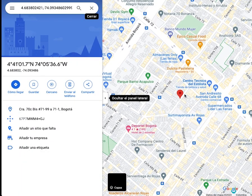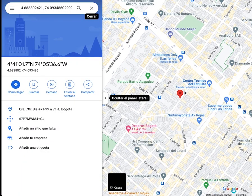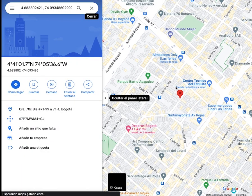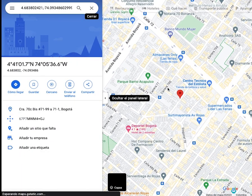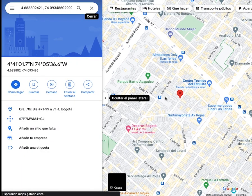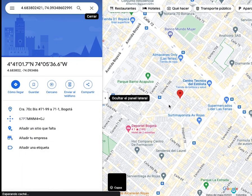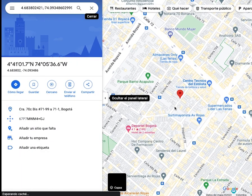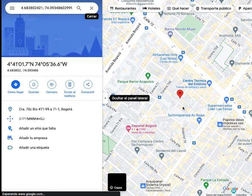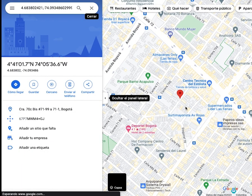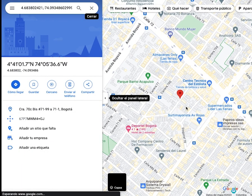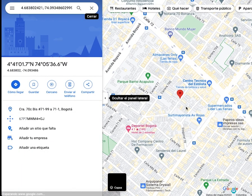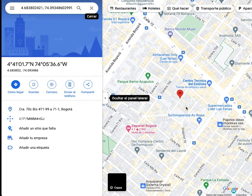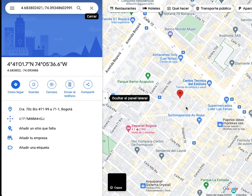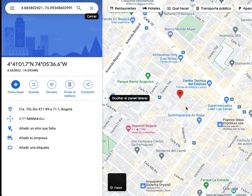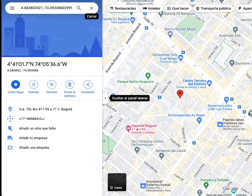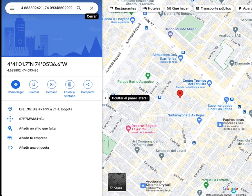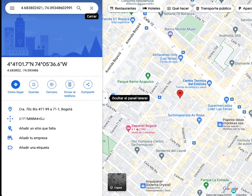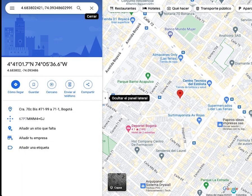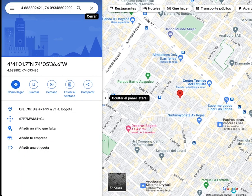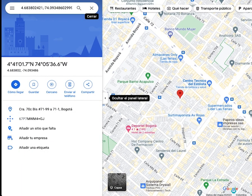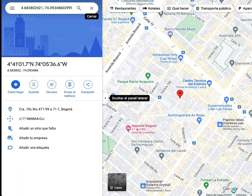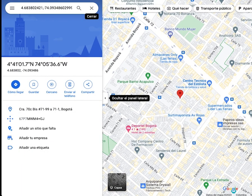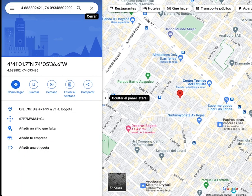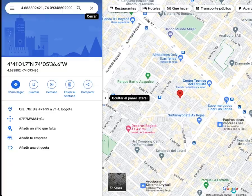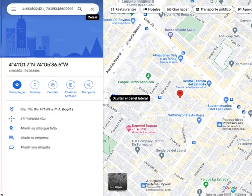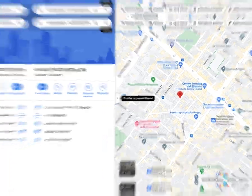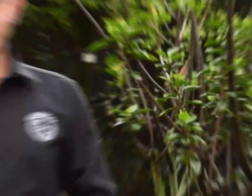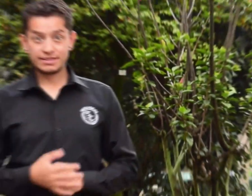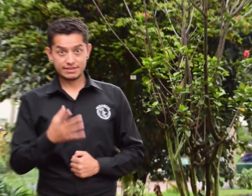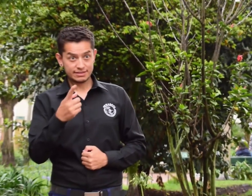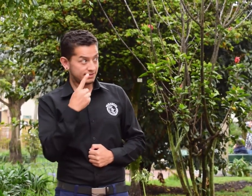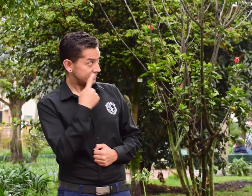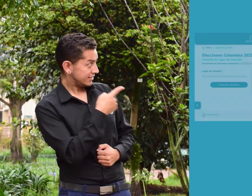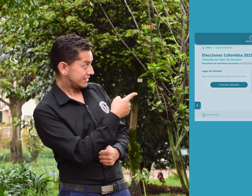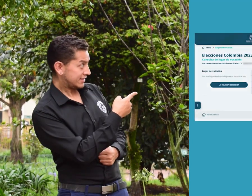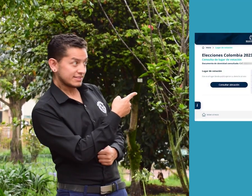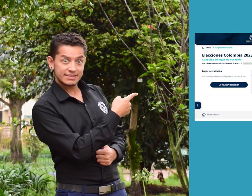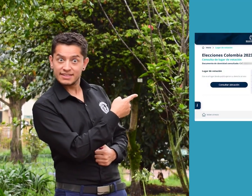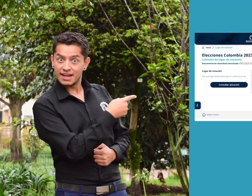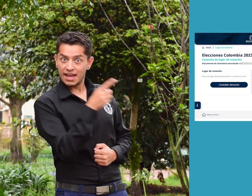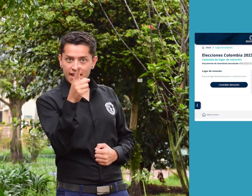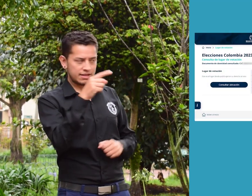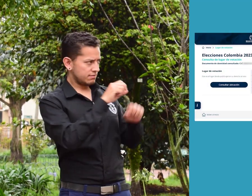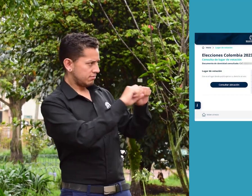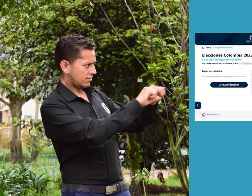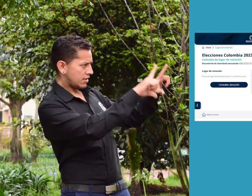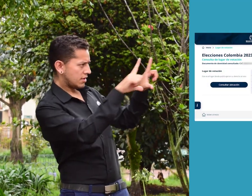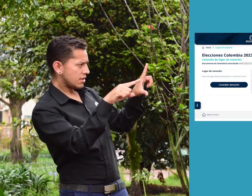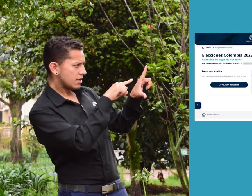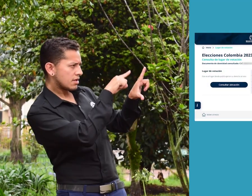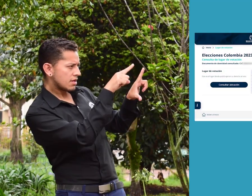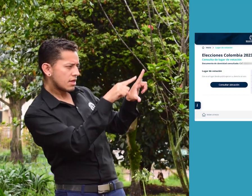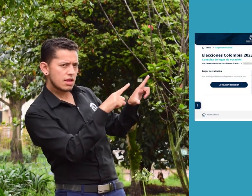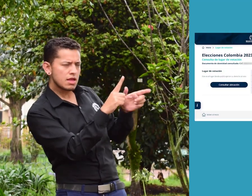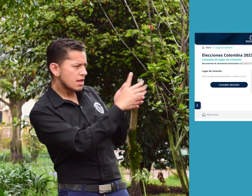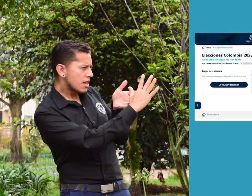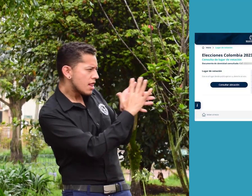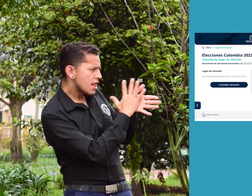¡Suscríbete al Allí te aparecerá toda la información para que vayas a votar,